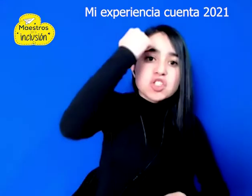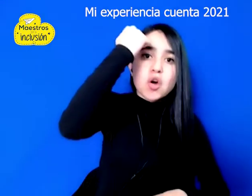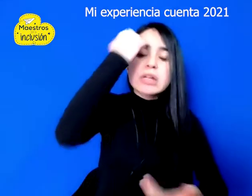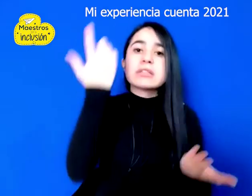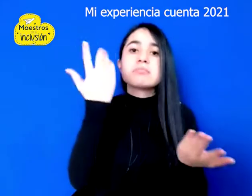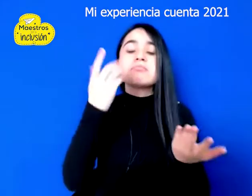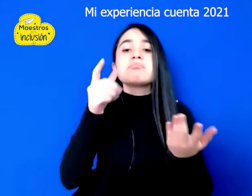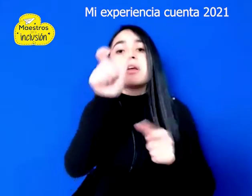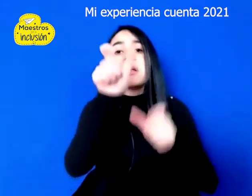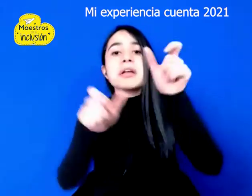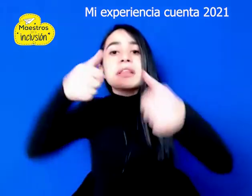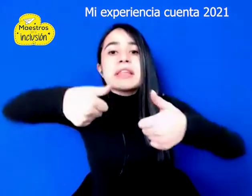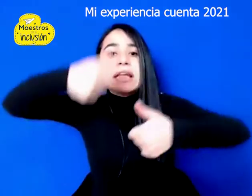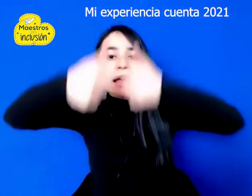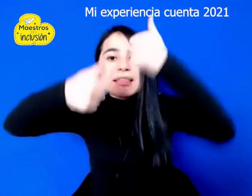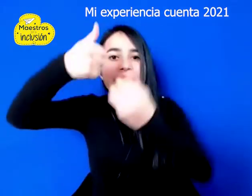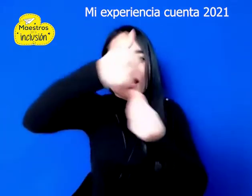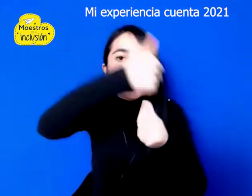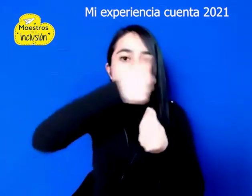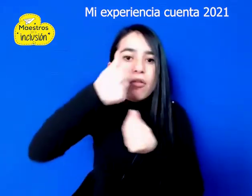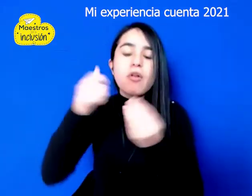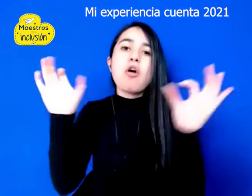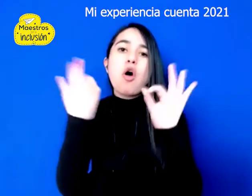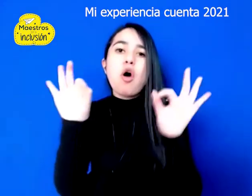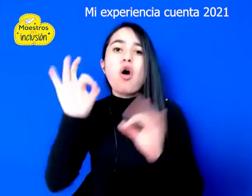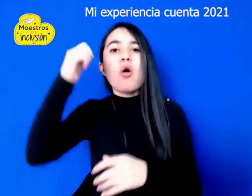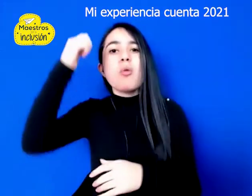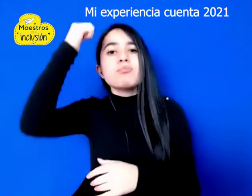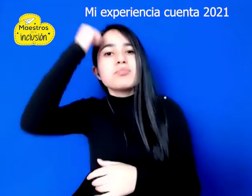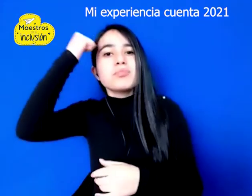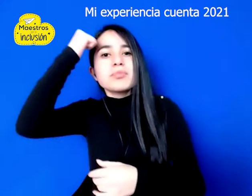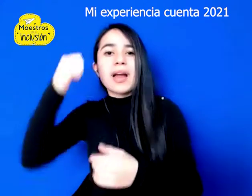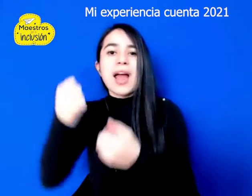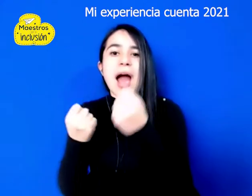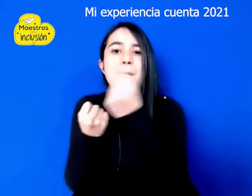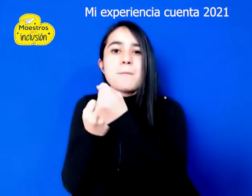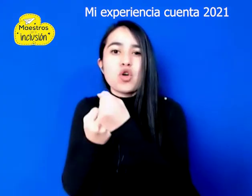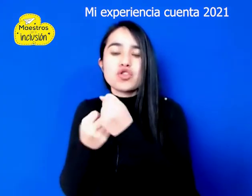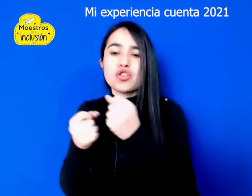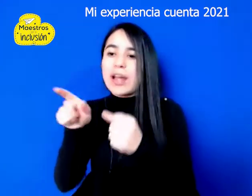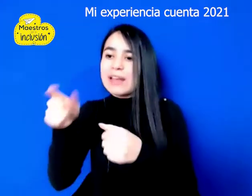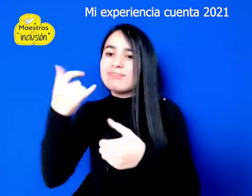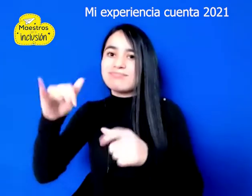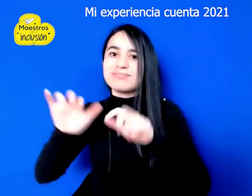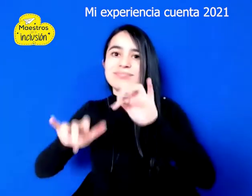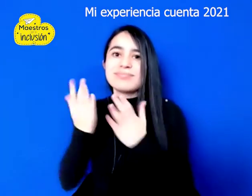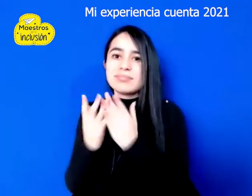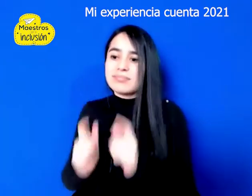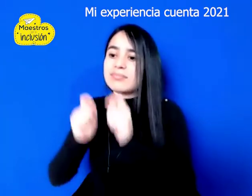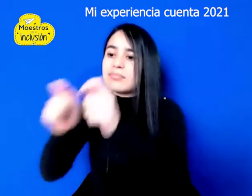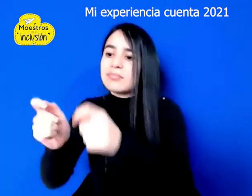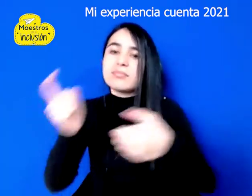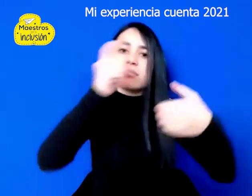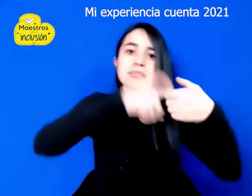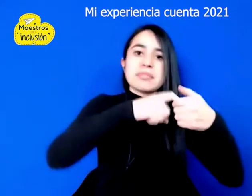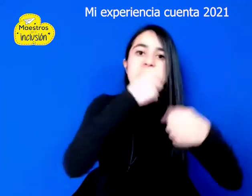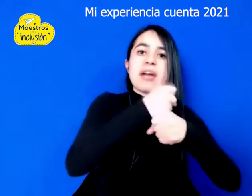directivos, docentes o profesionales de apoyo nombrados y vinculados a un establecimiento educativo público o